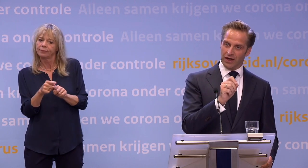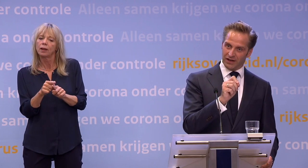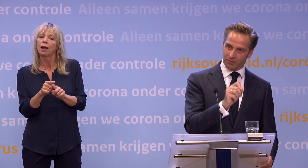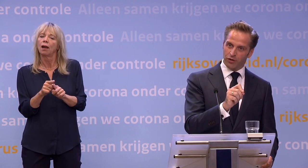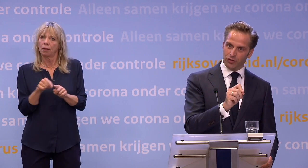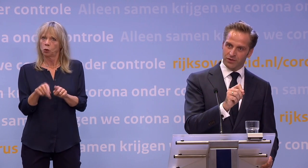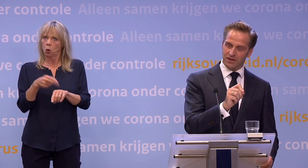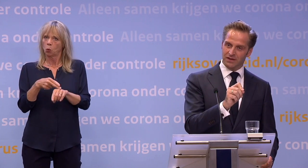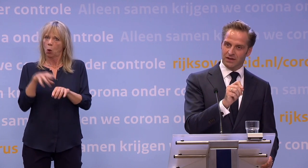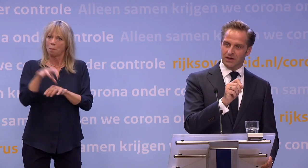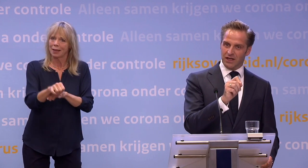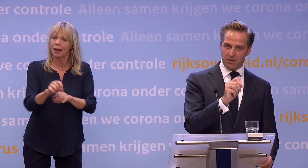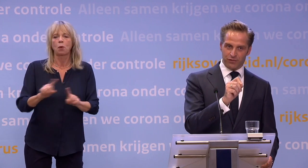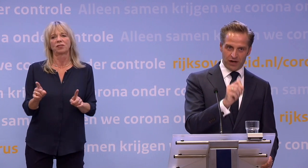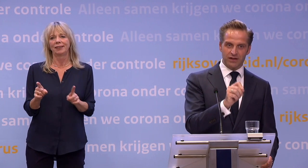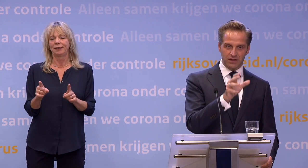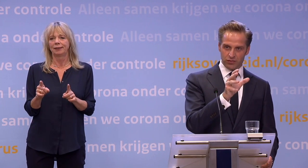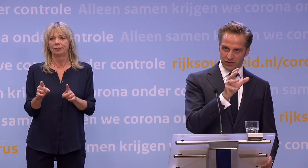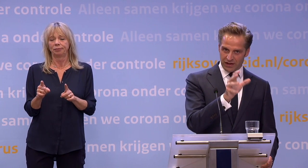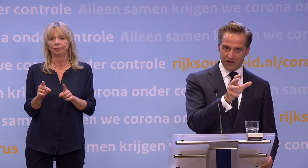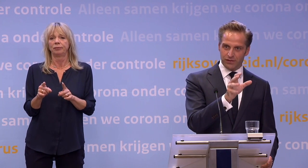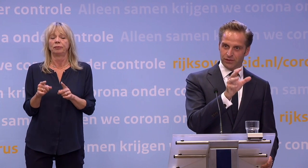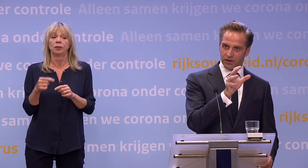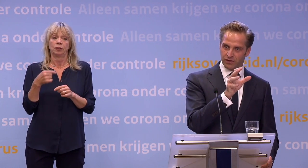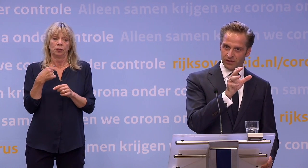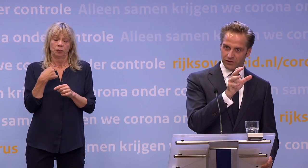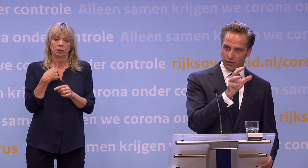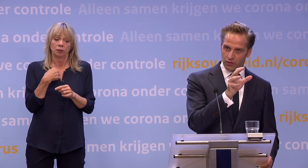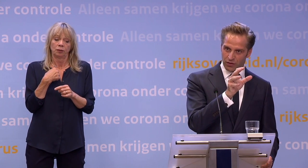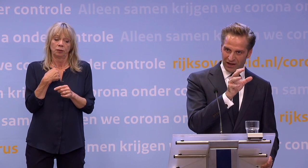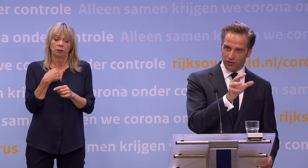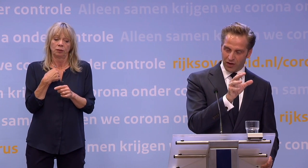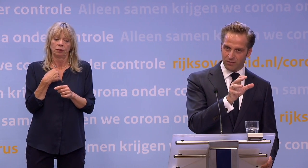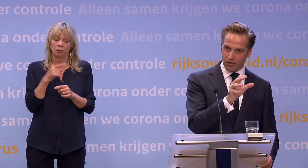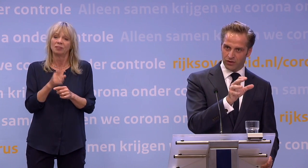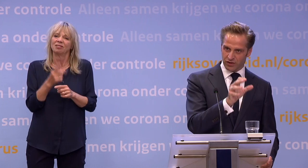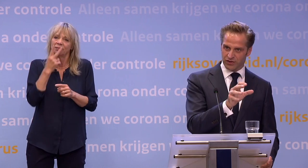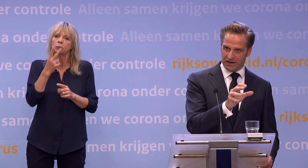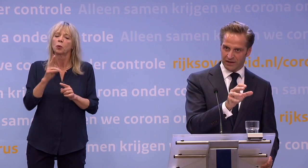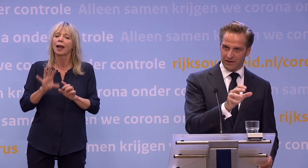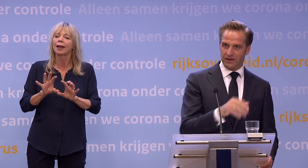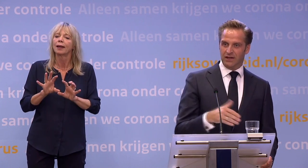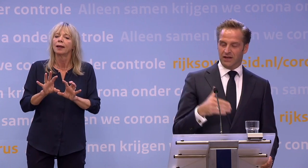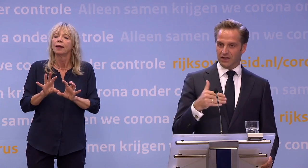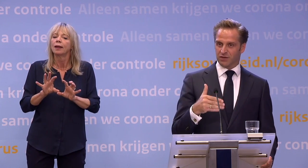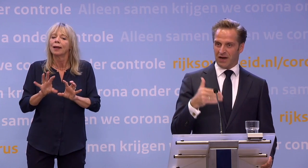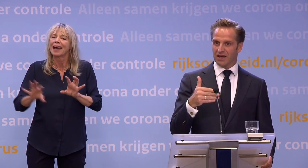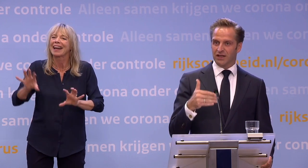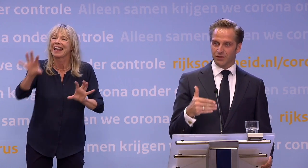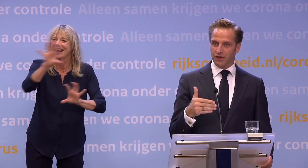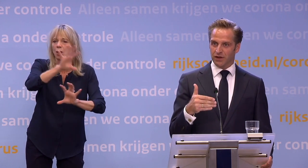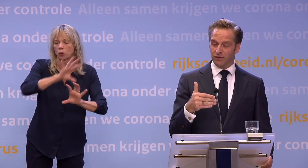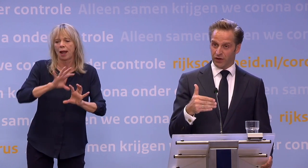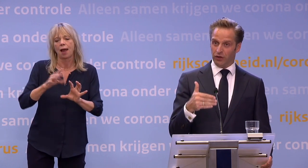om er dicht bovenop te zitten... ...is mijn verwachting, zoals ik net aangaf, dat dat zo regionaal mogelijk zal zijn. Als er